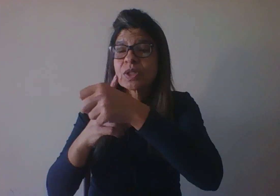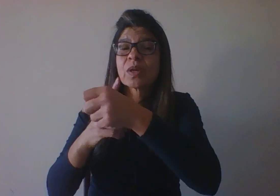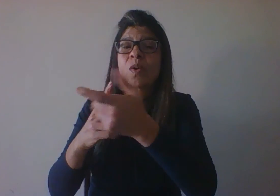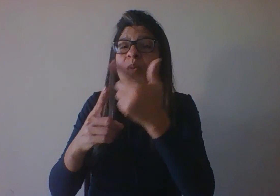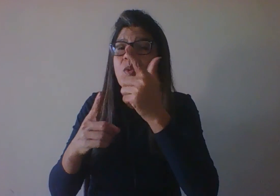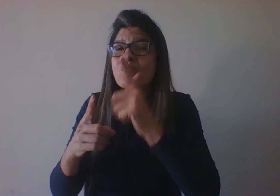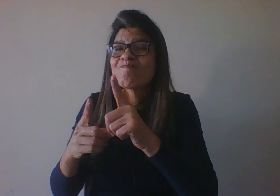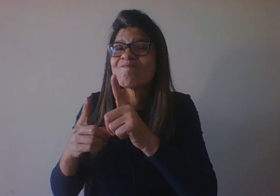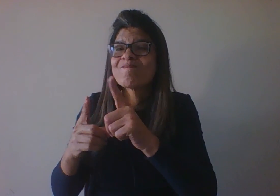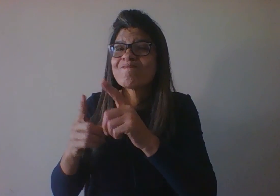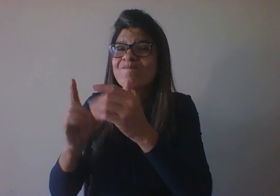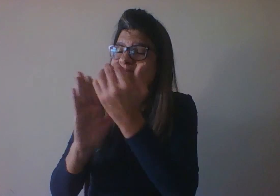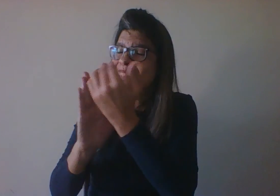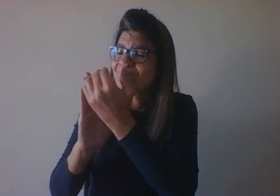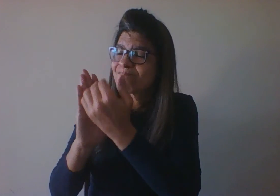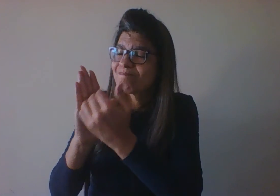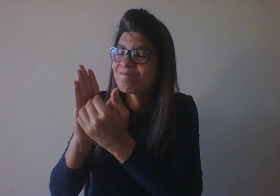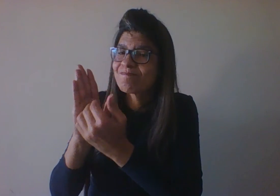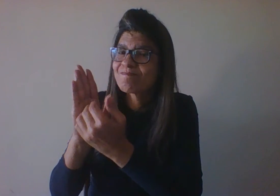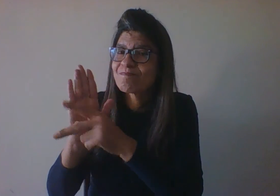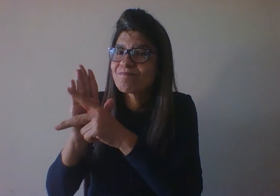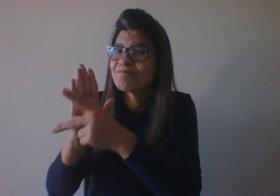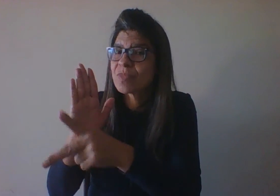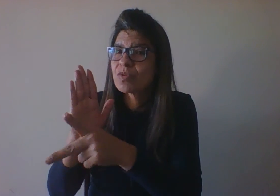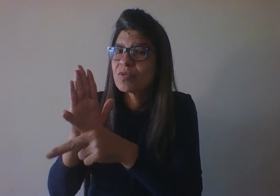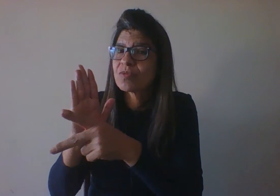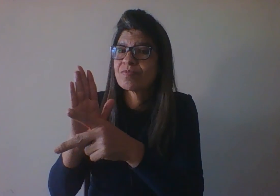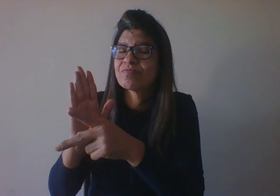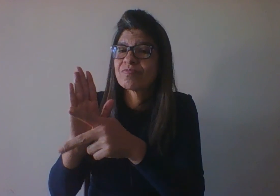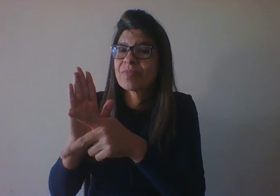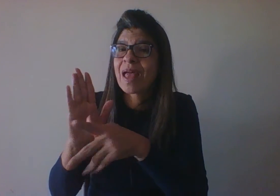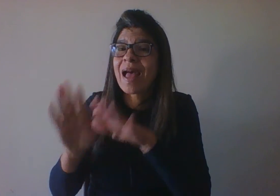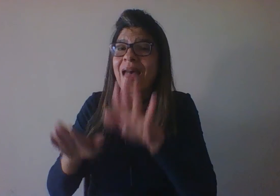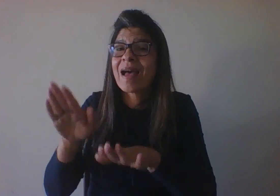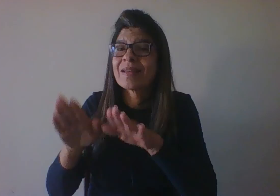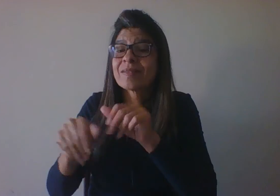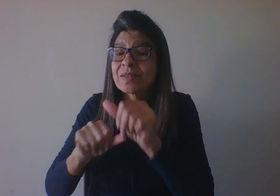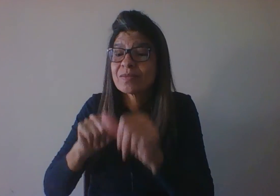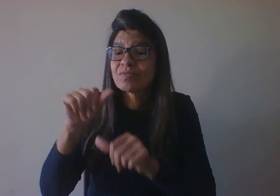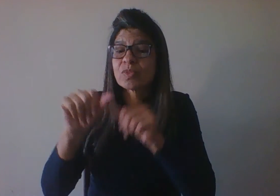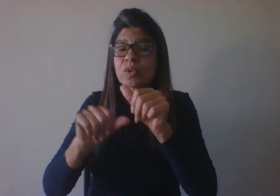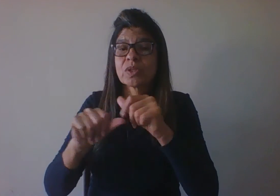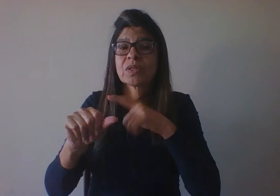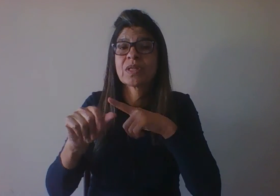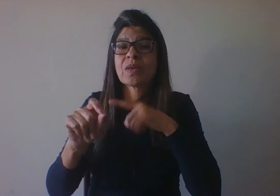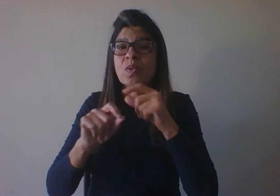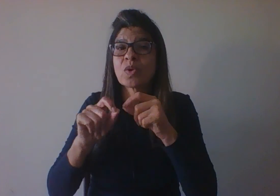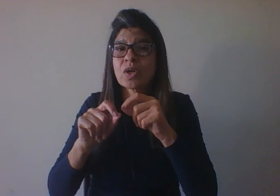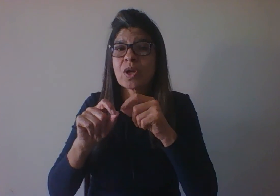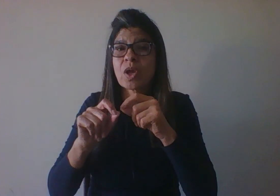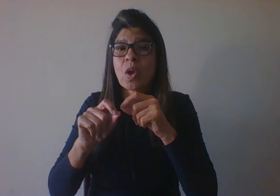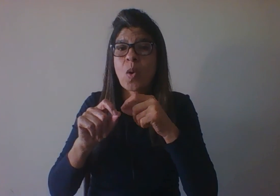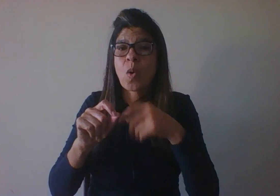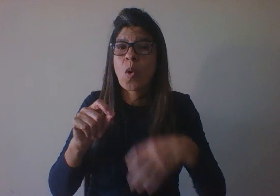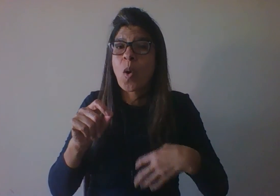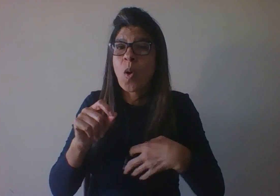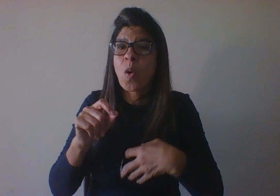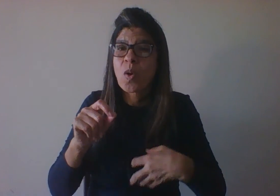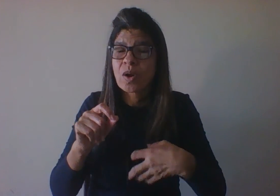Normalmente, as mudanças se associam a dois grandes aspectos. Primeiro, a maturação do organismo ou a maturação biológica, como